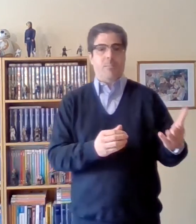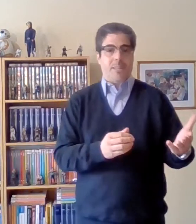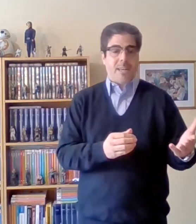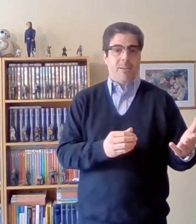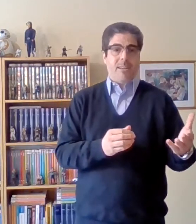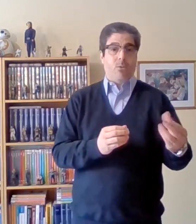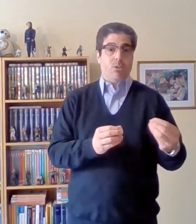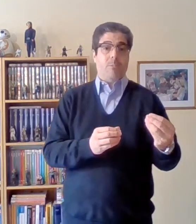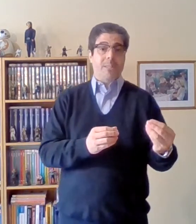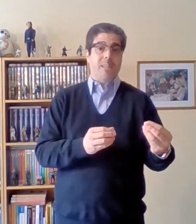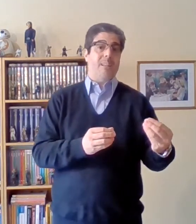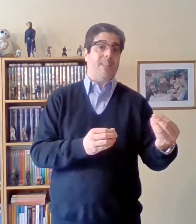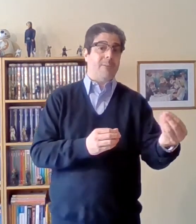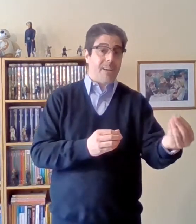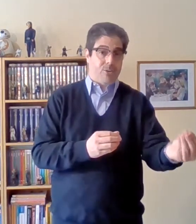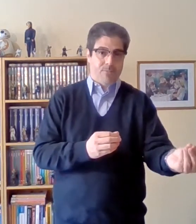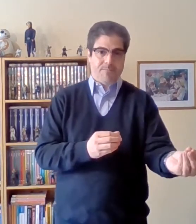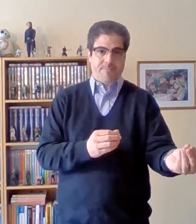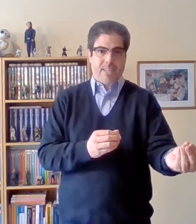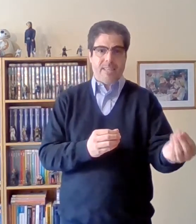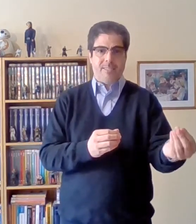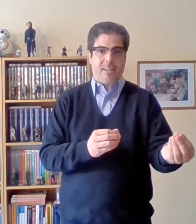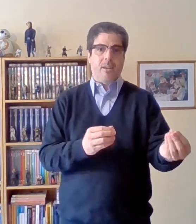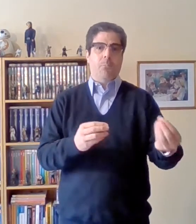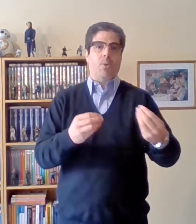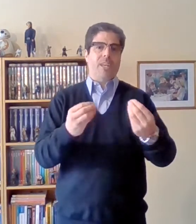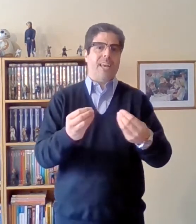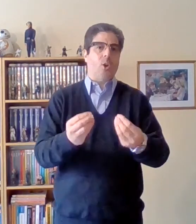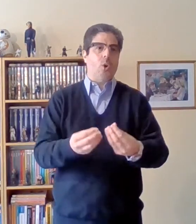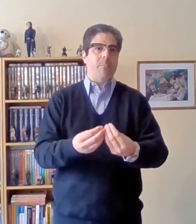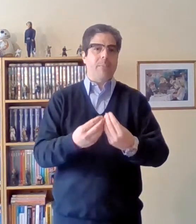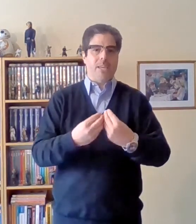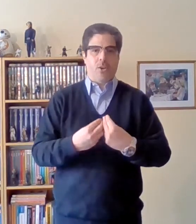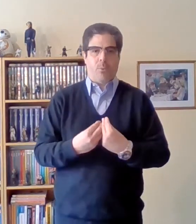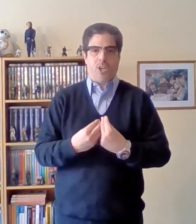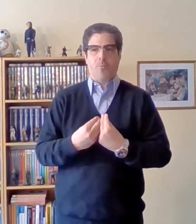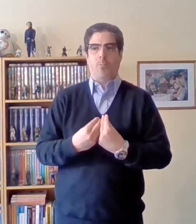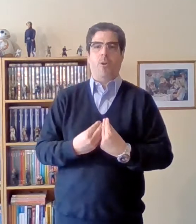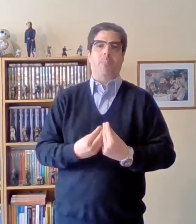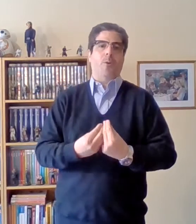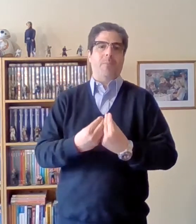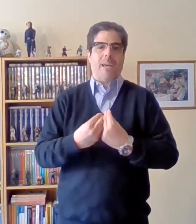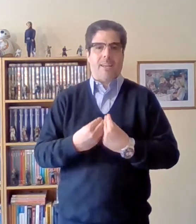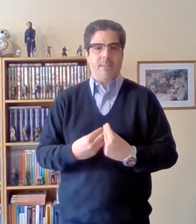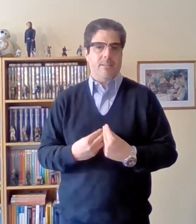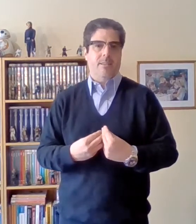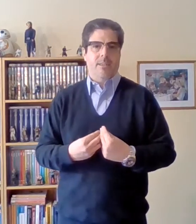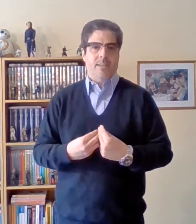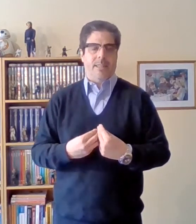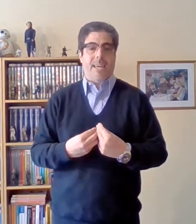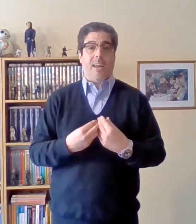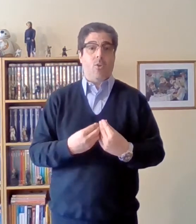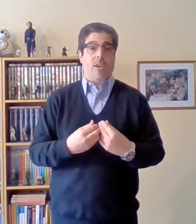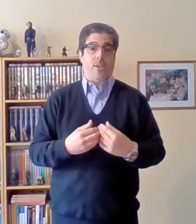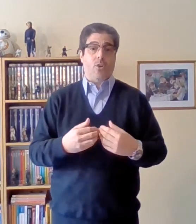fundamentaban justamente en el trabajo. Es decir, ¿por qué algo es mío? ¿Por qué yo me puedo apropiar de algo que yo